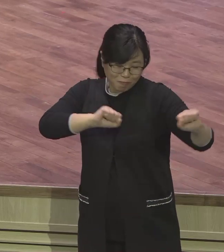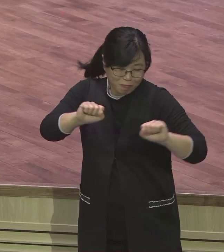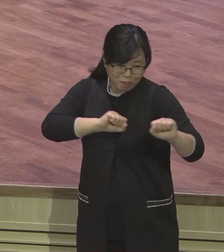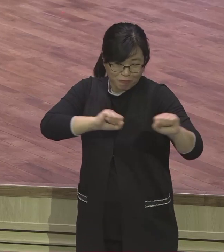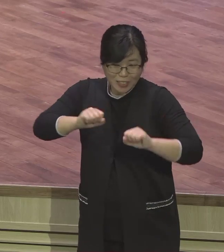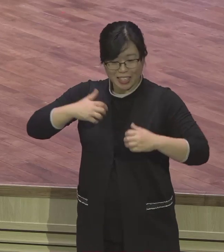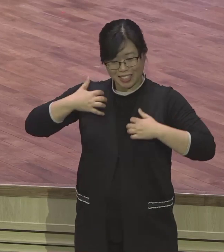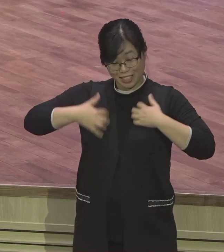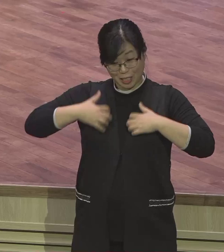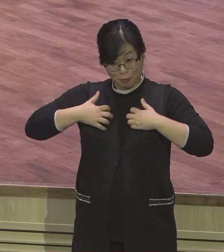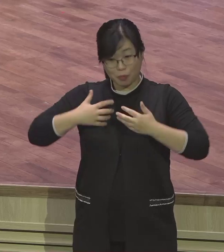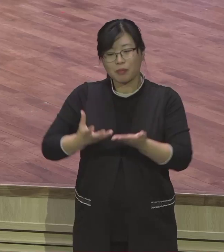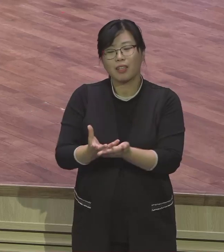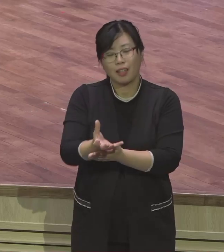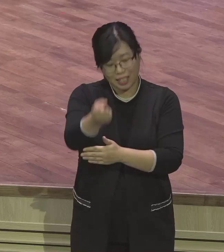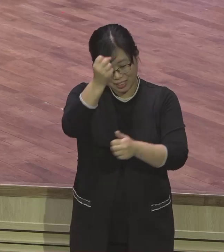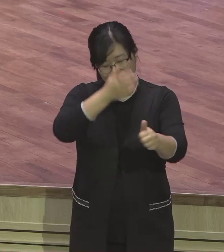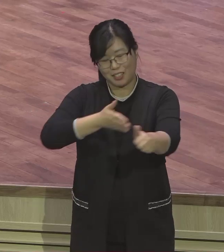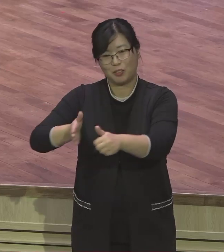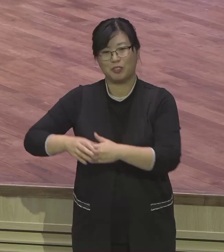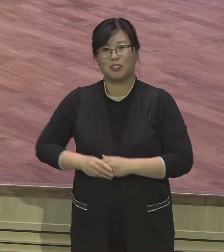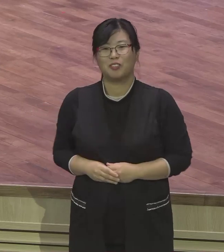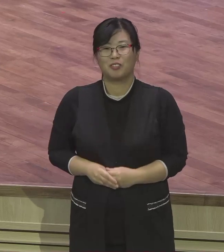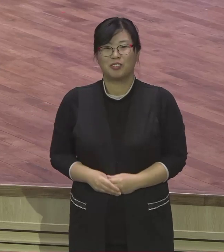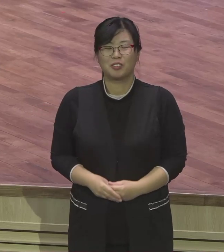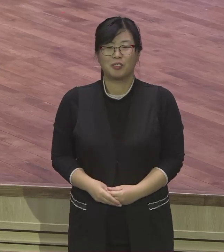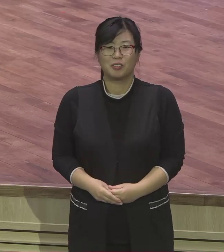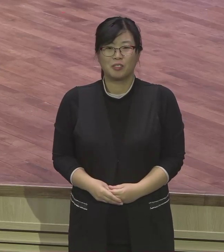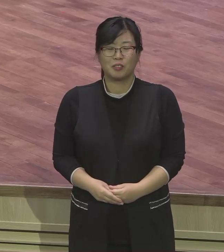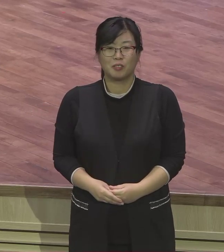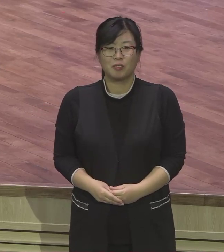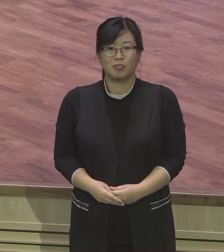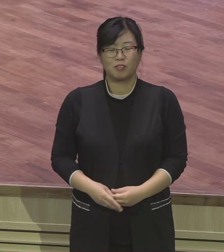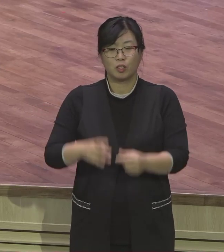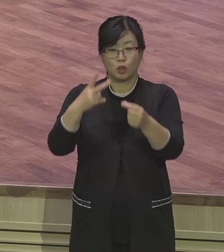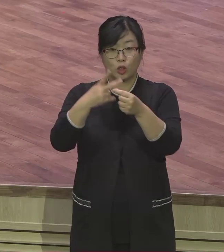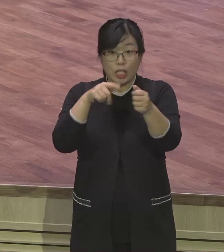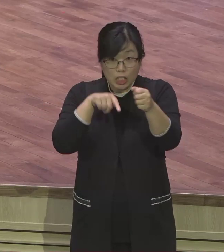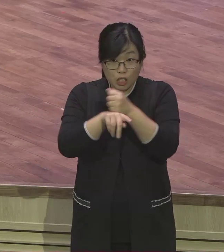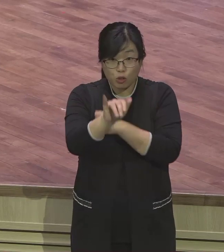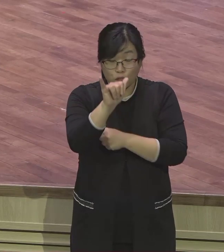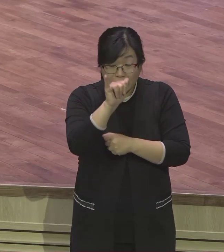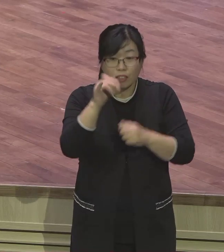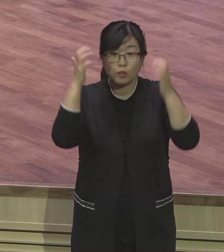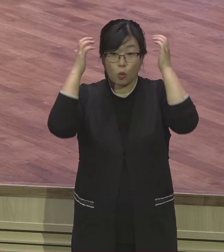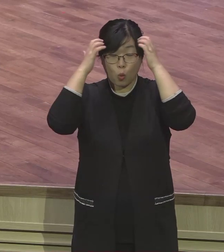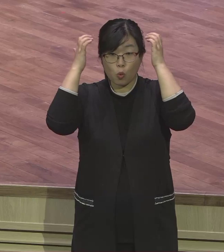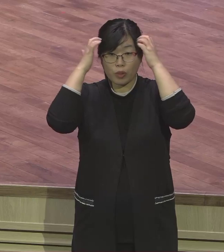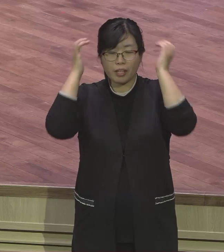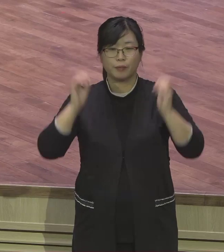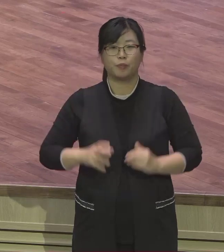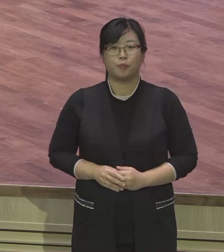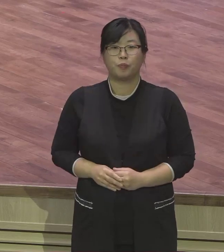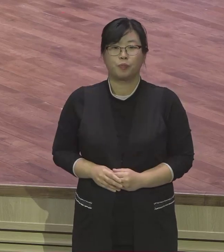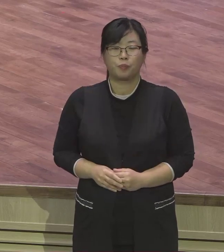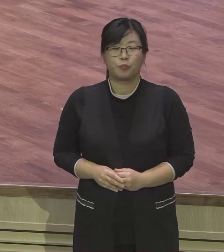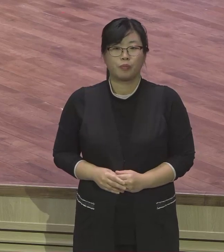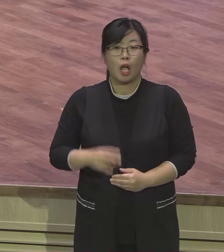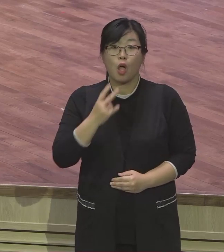하기를 제문으로 축복합니다. 두 번째로 이유 있는 권한입니다. 8절로 11절을 봅니다. 요셉을